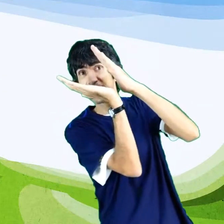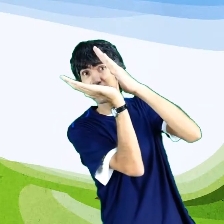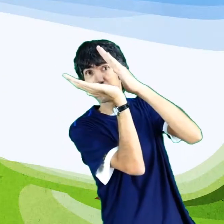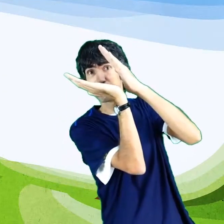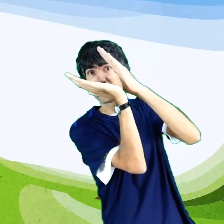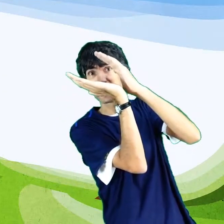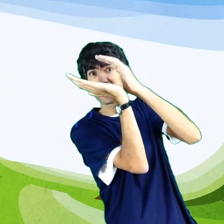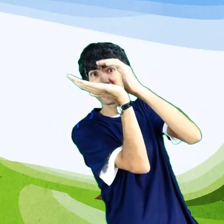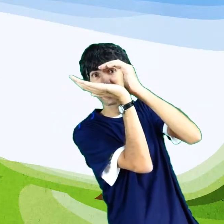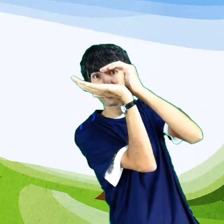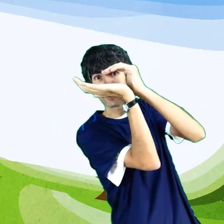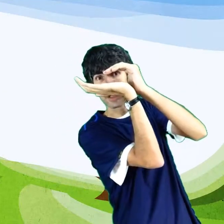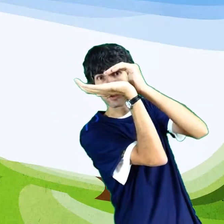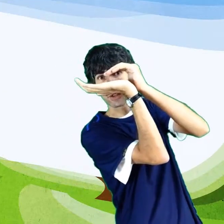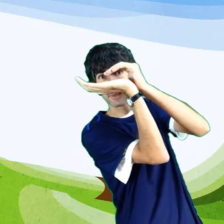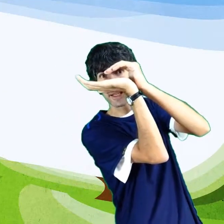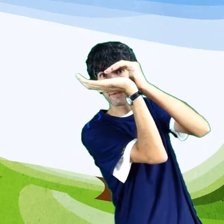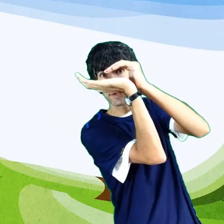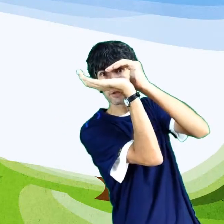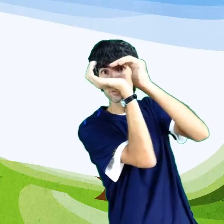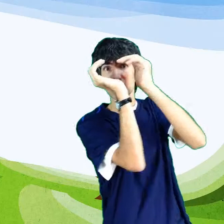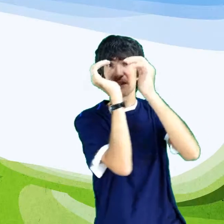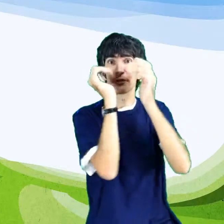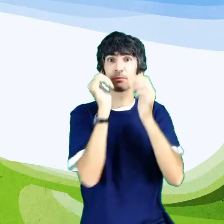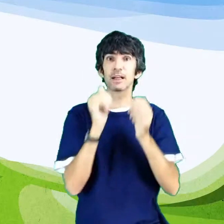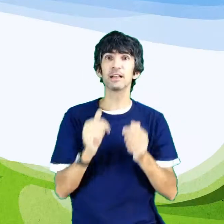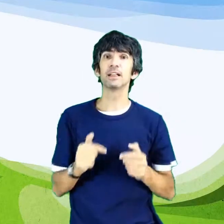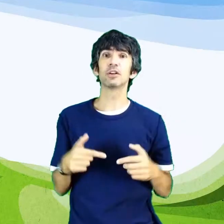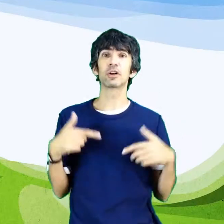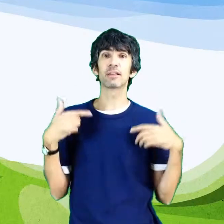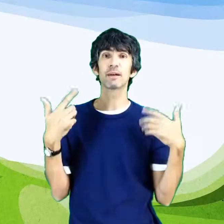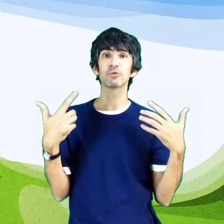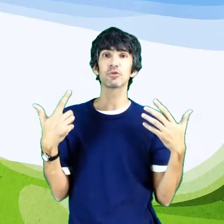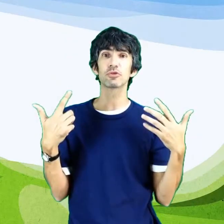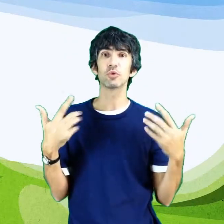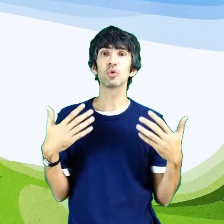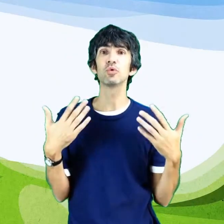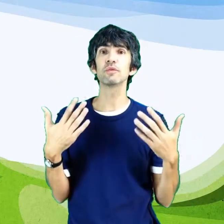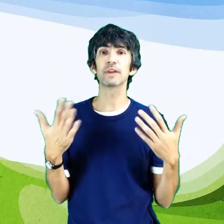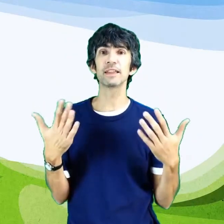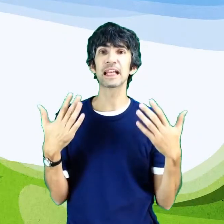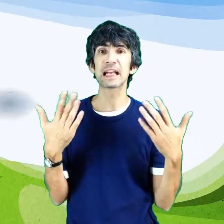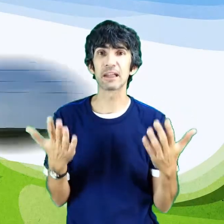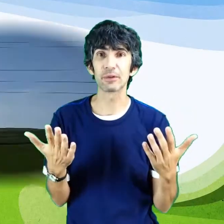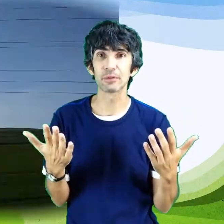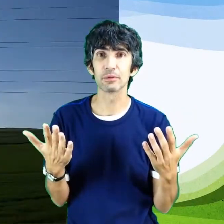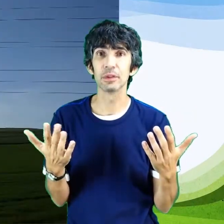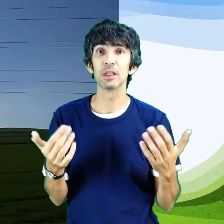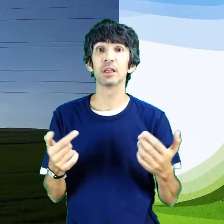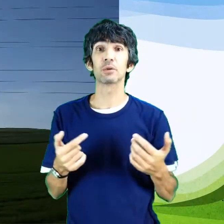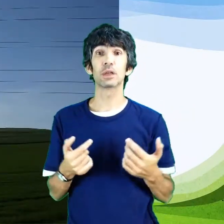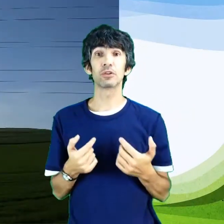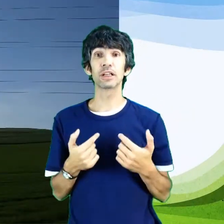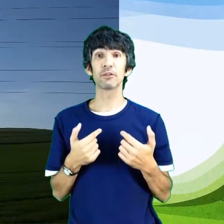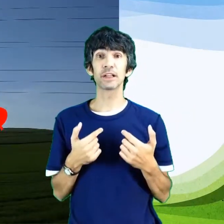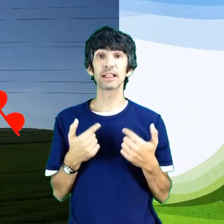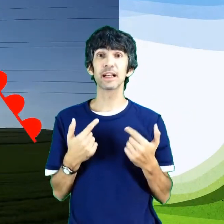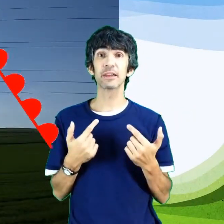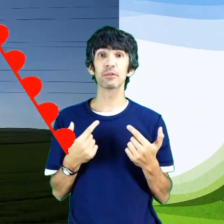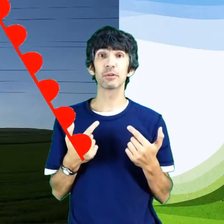cálido penetra la región donde se encontraba el aire frío, se forma lo que llamamos un frente cálido. Cuando llega un frente cálido,